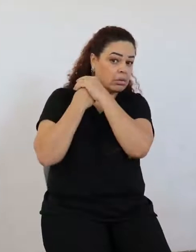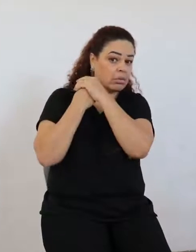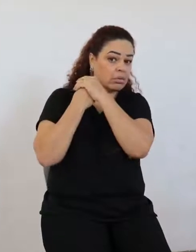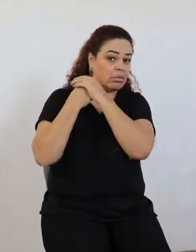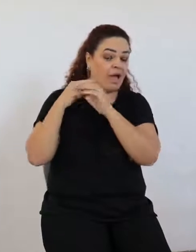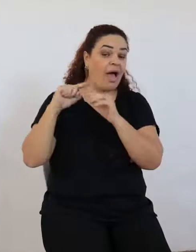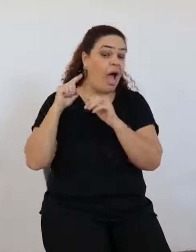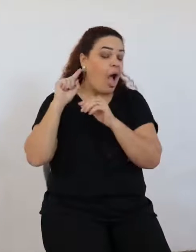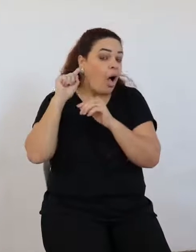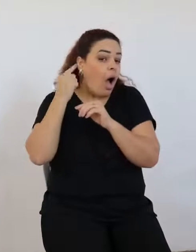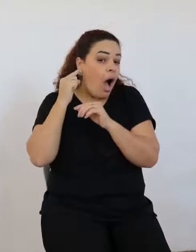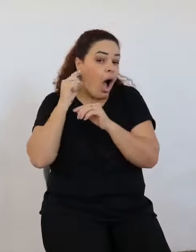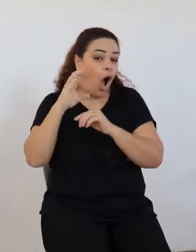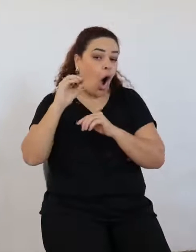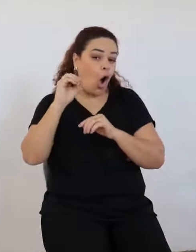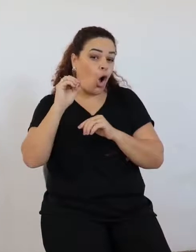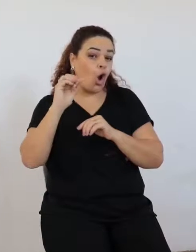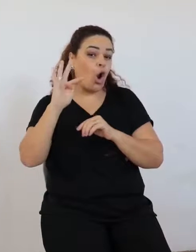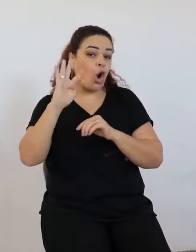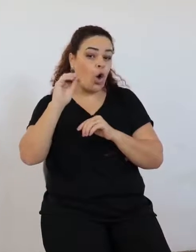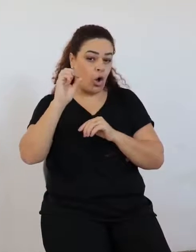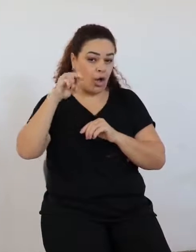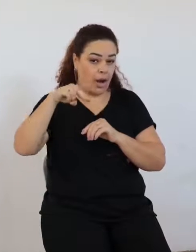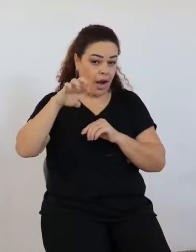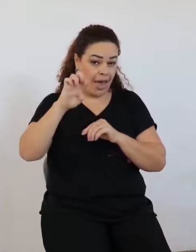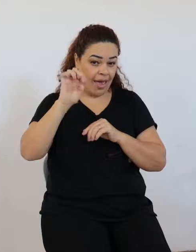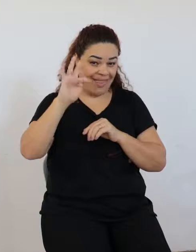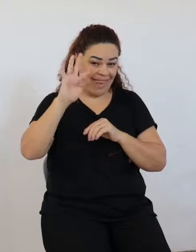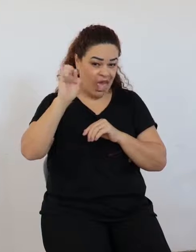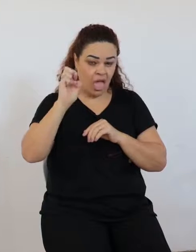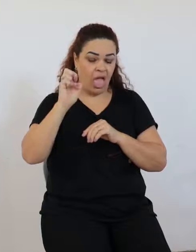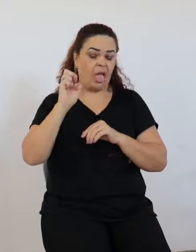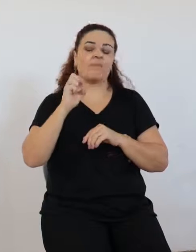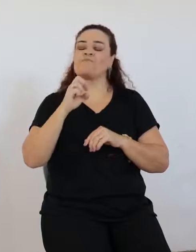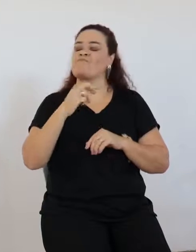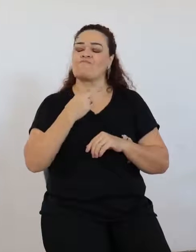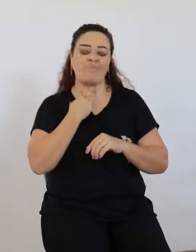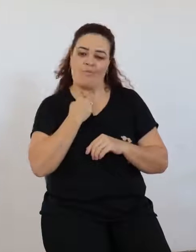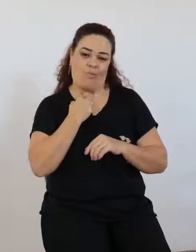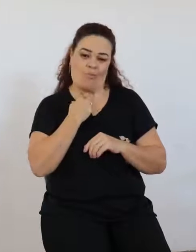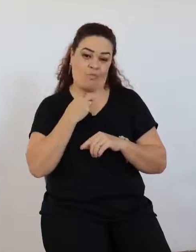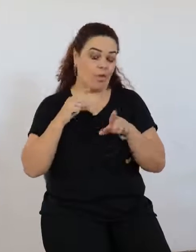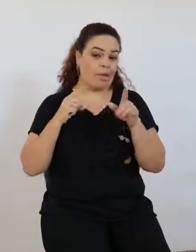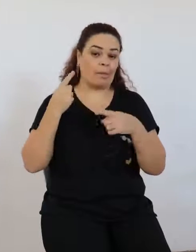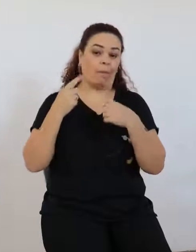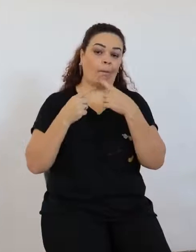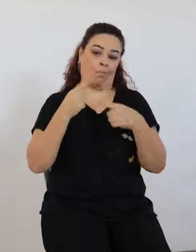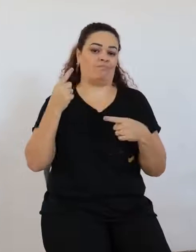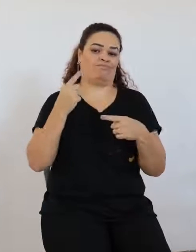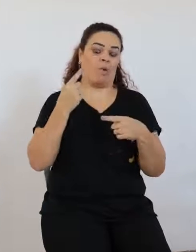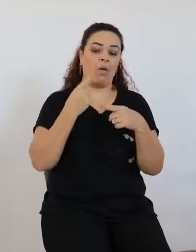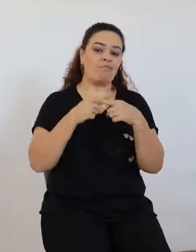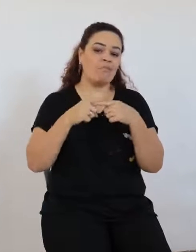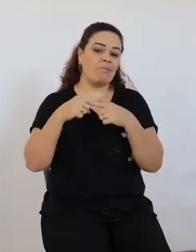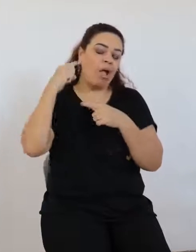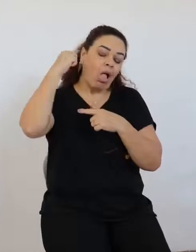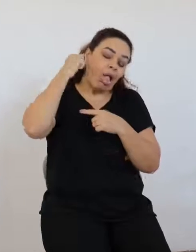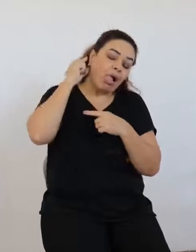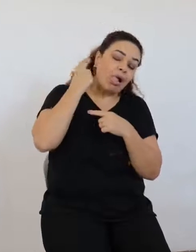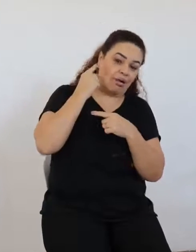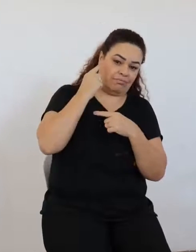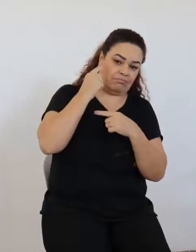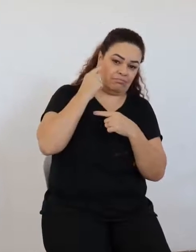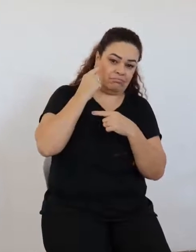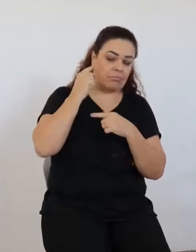cotonete, porque o cotonete empurra para dentro a cera e a criança começa a não escutar direito. Se vocês pegarem na